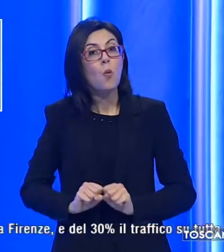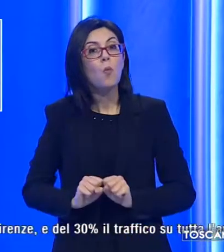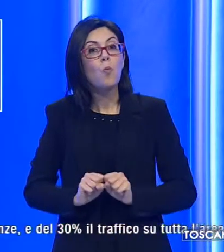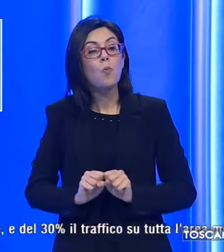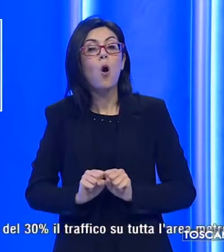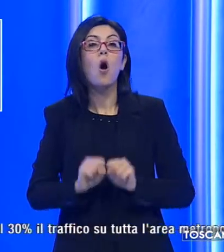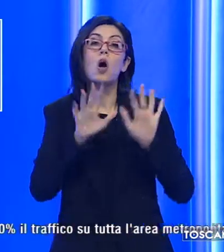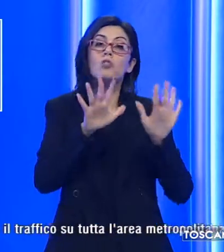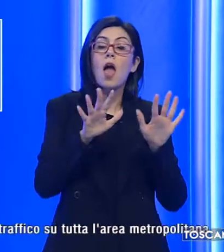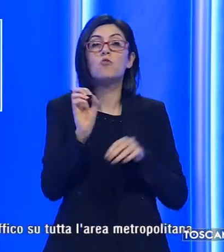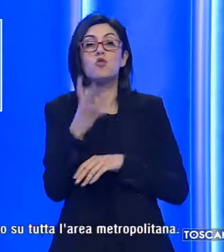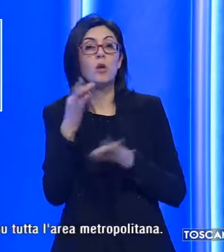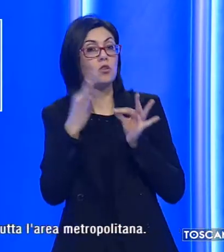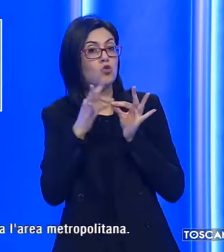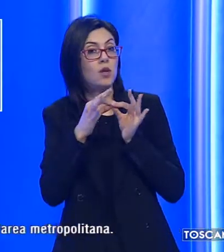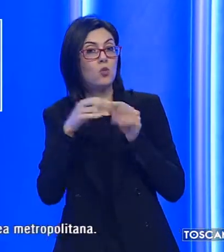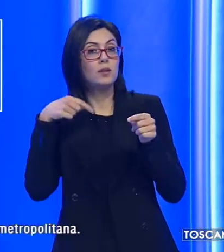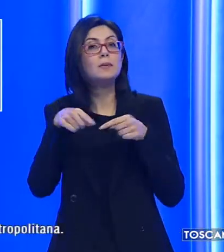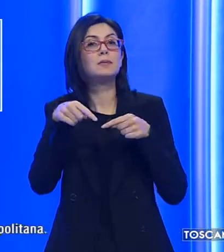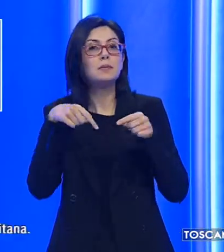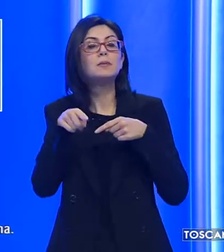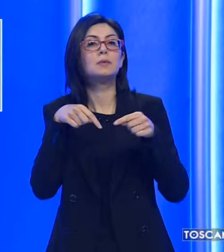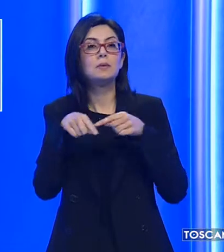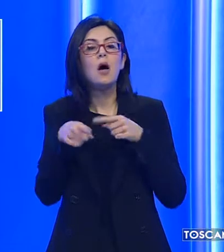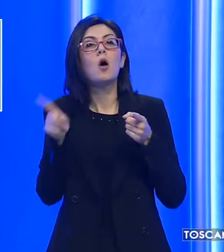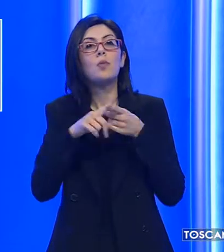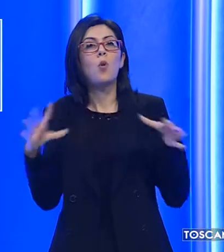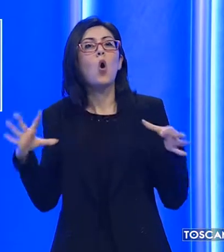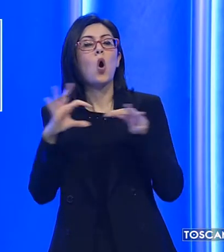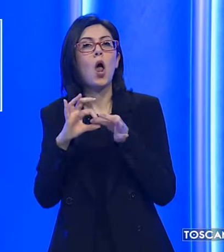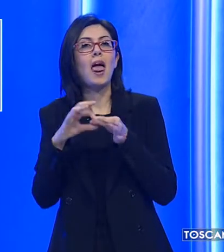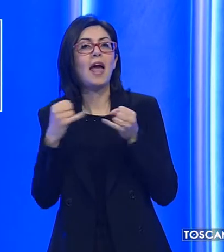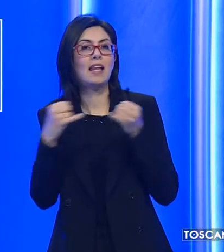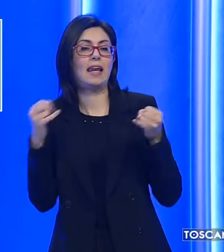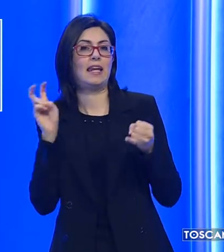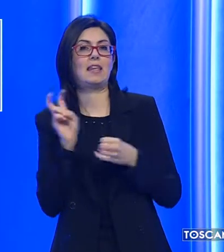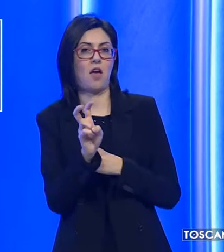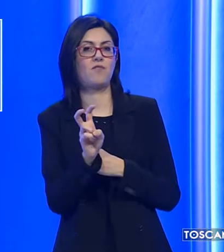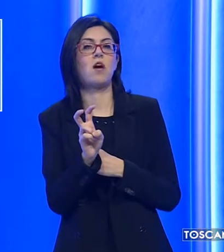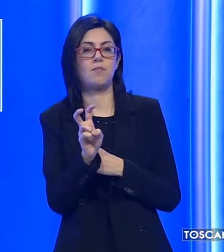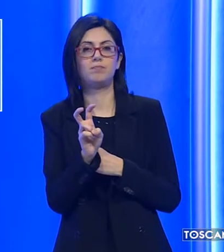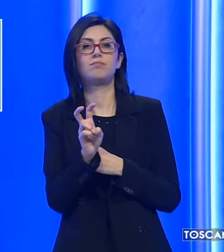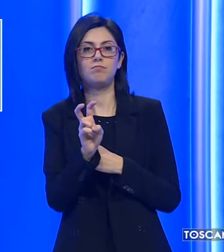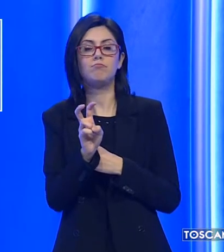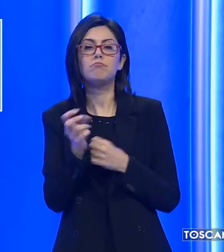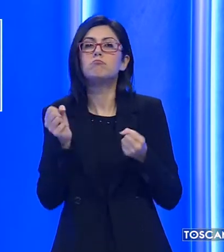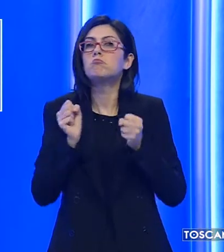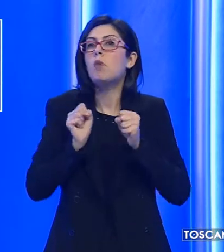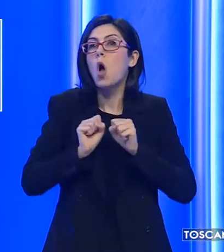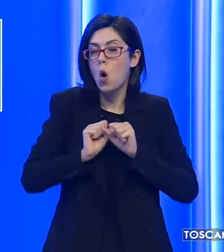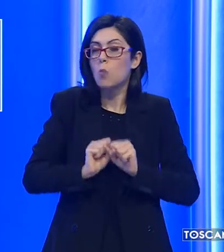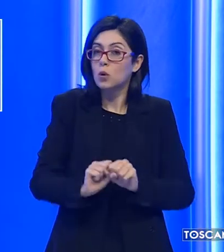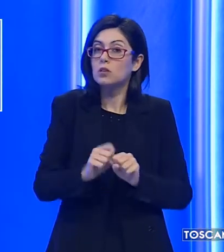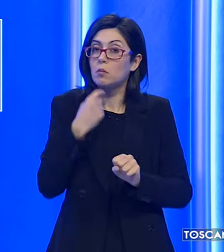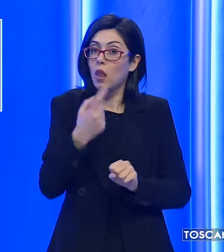10-15 minuti e che si colleghi con le linee della tramvia. E' secondo